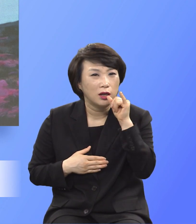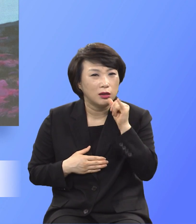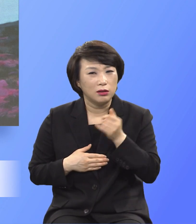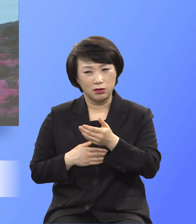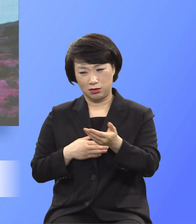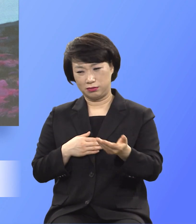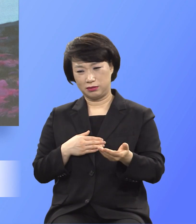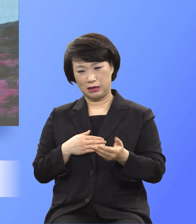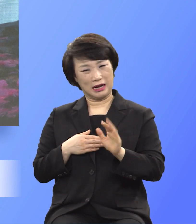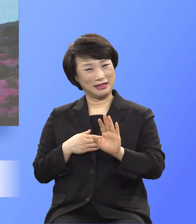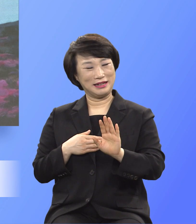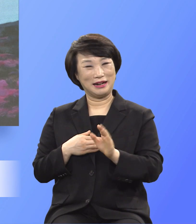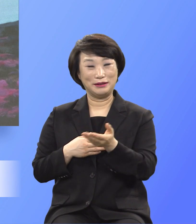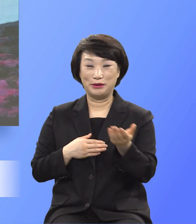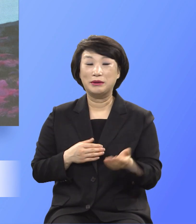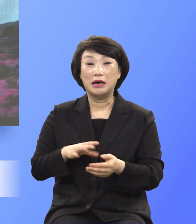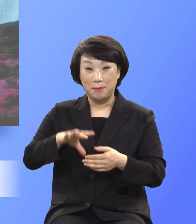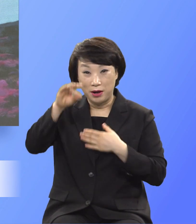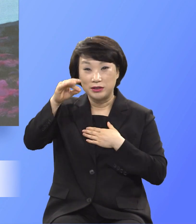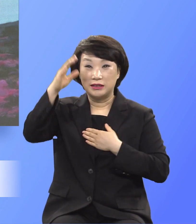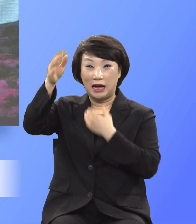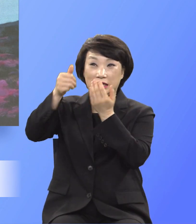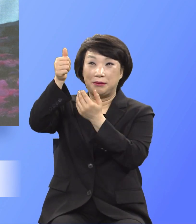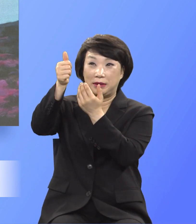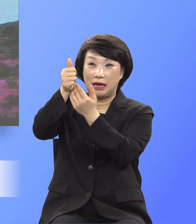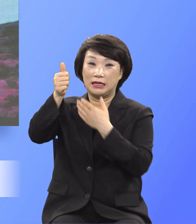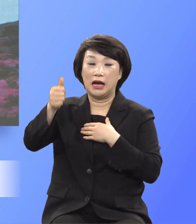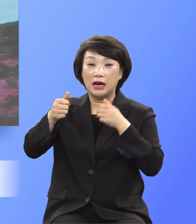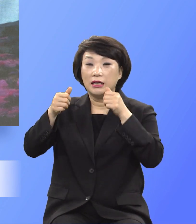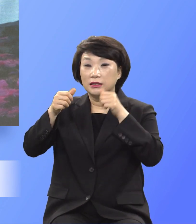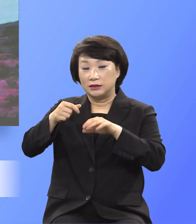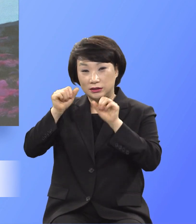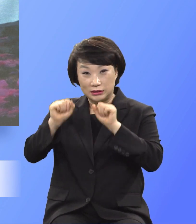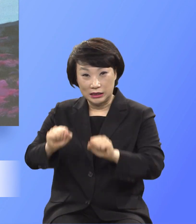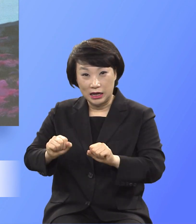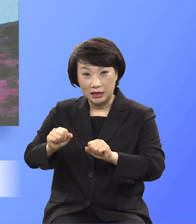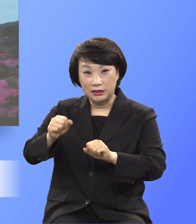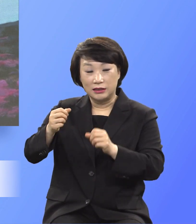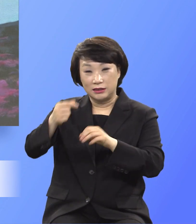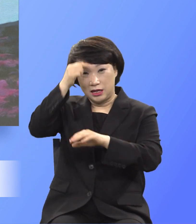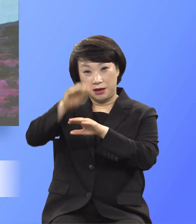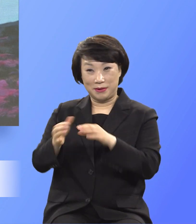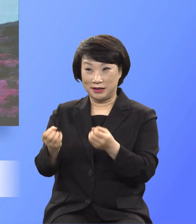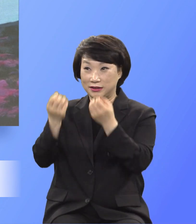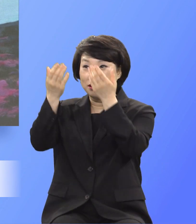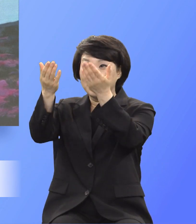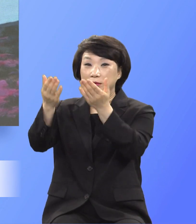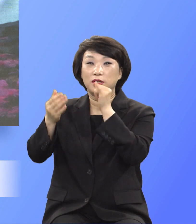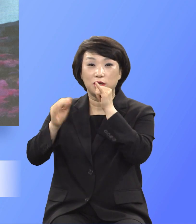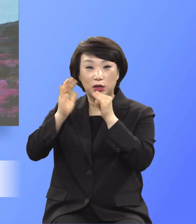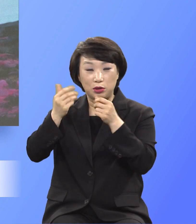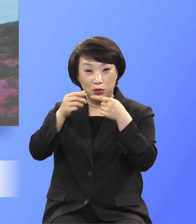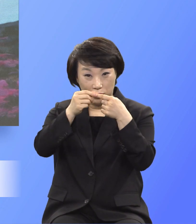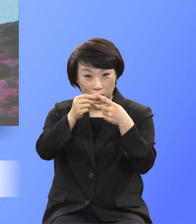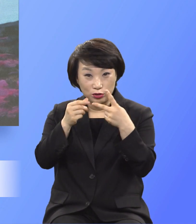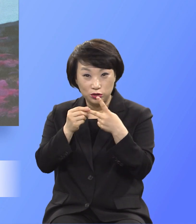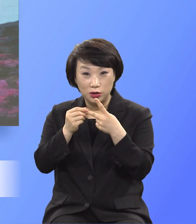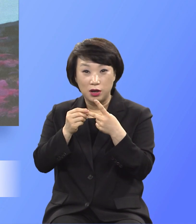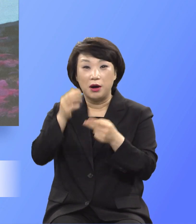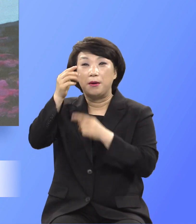먼저 나를 하나님께서 한 제사로 드림이 있고 두 번째는 말씀으로 주시는 은혜가